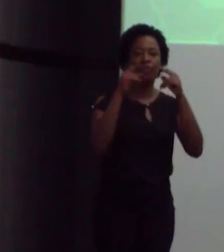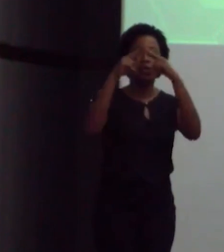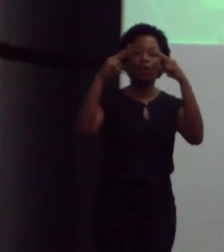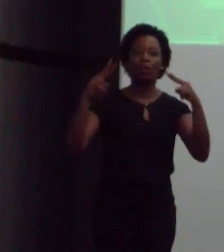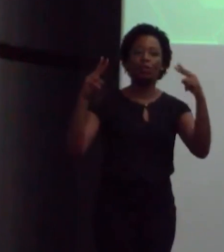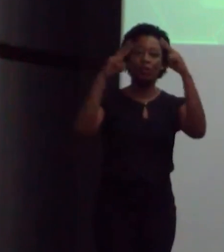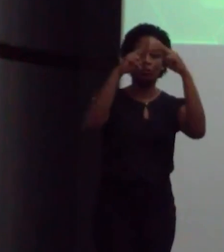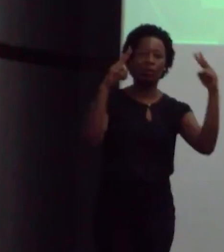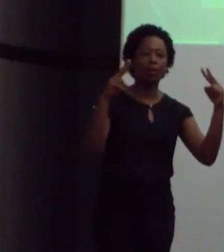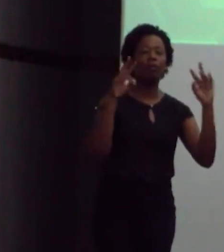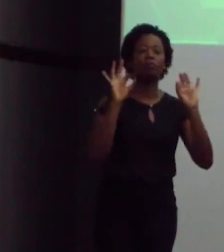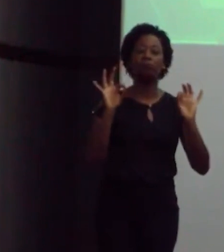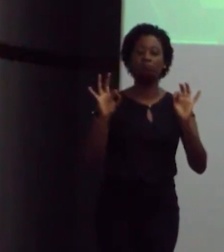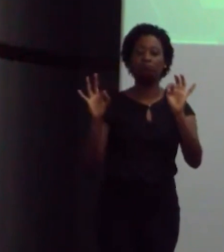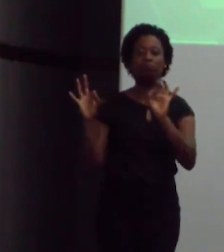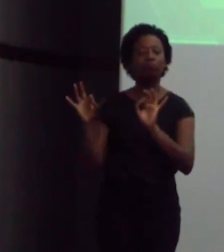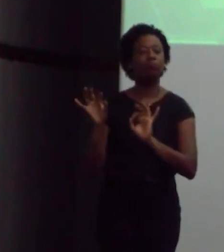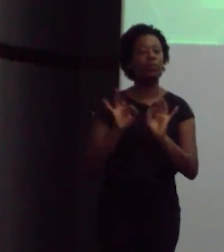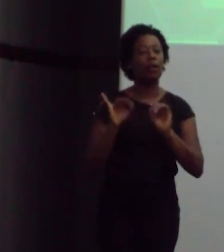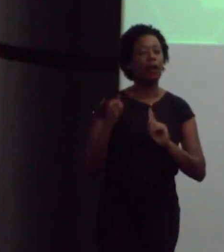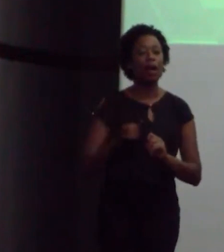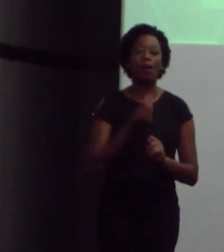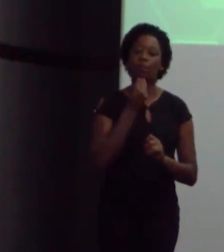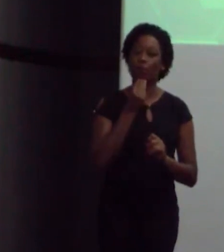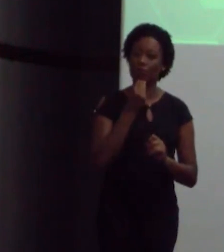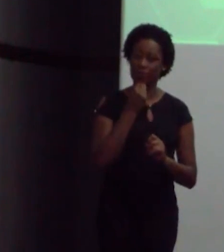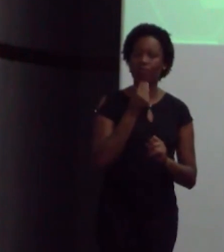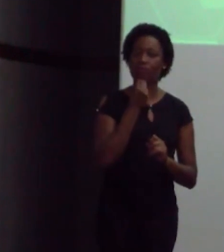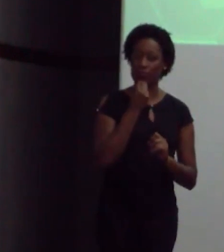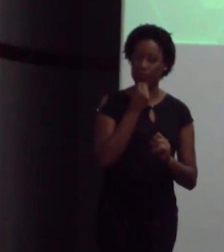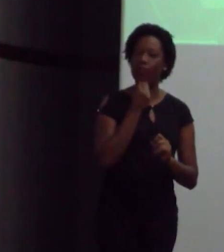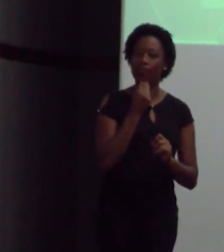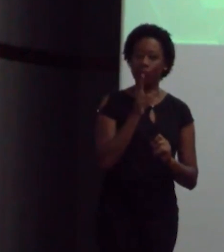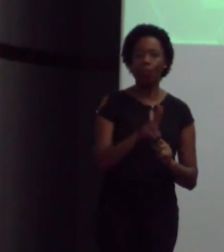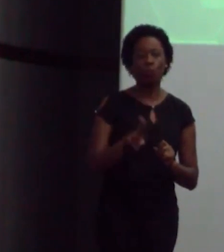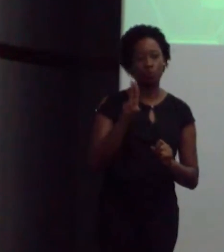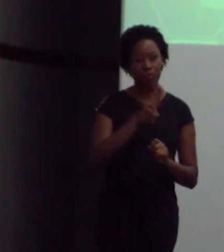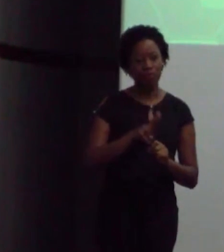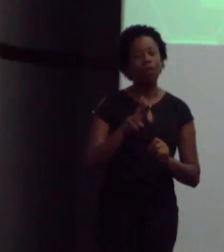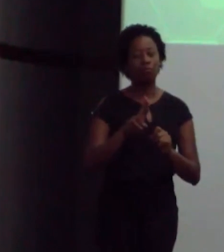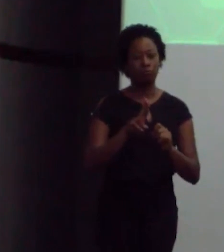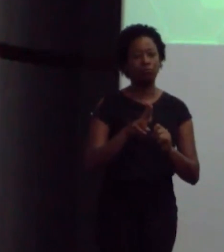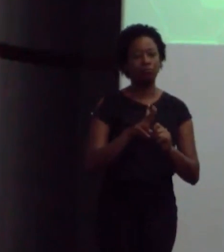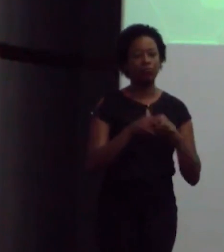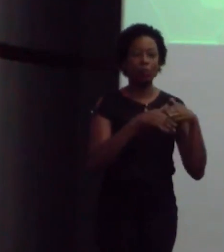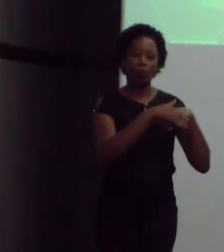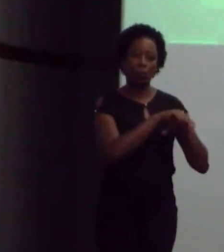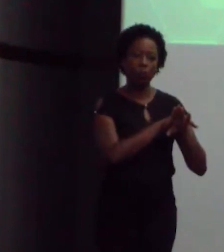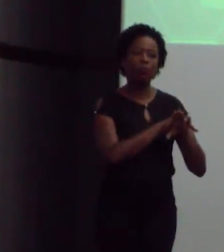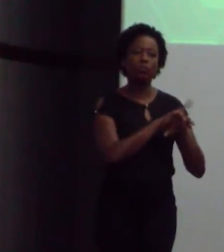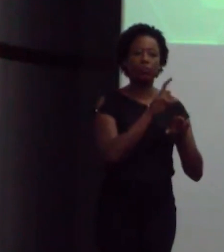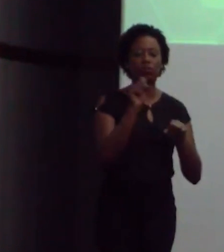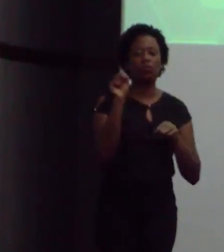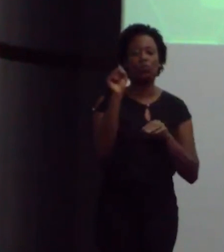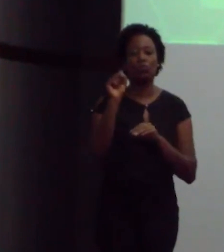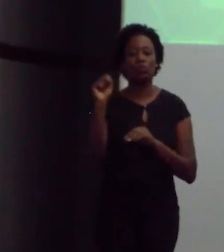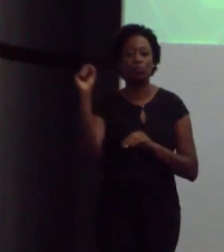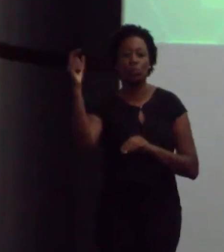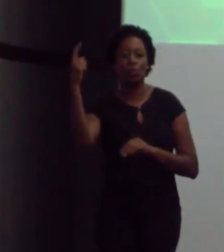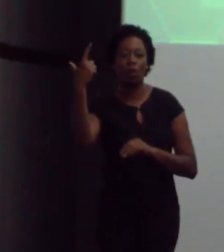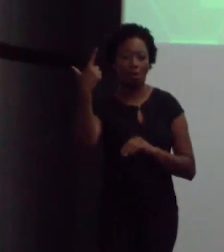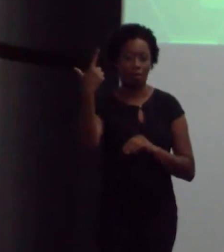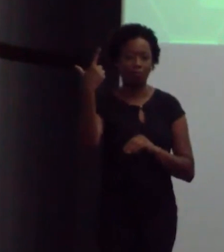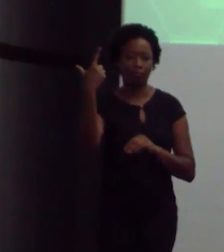lá instaladas, e vamos aproveitar para utilizar uma parte desse reservatório para colocar solar flutuante e criar